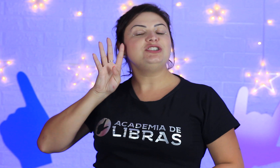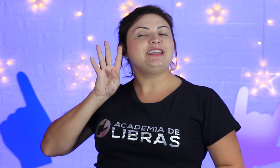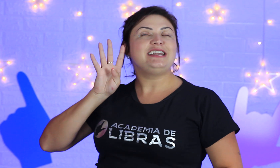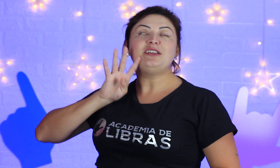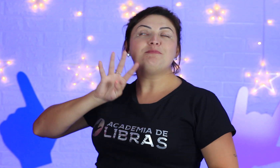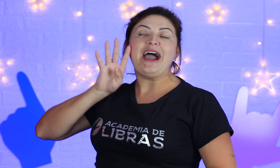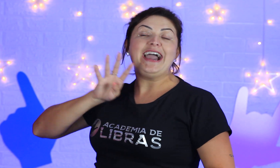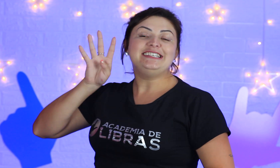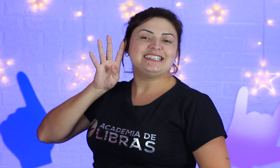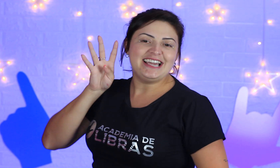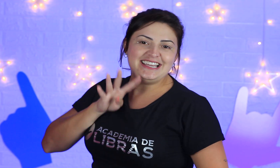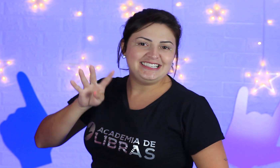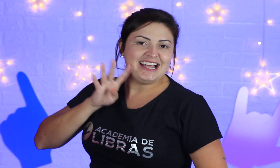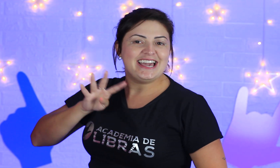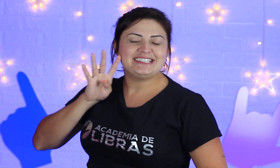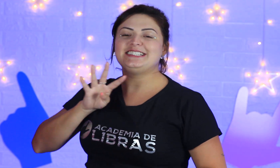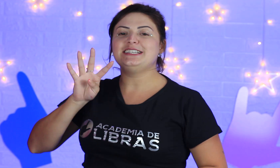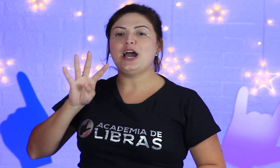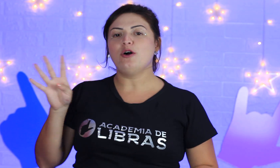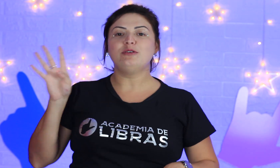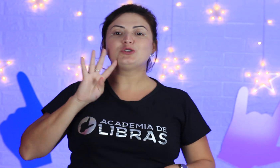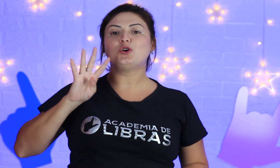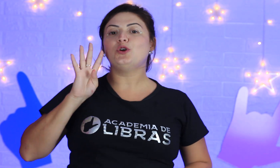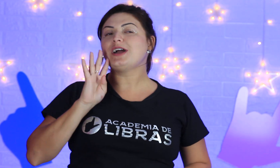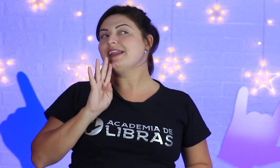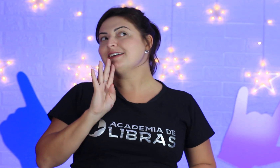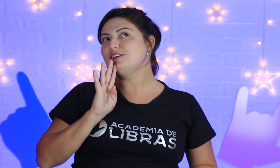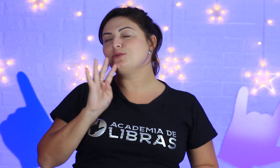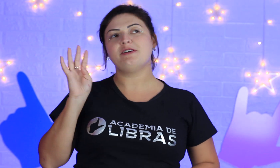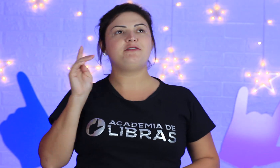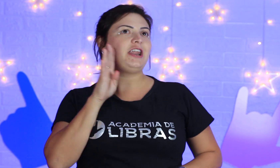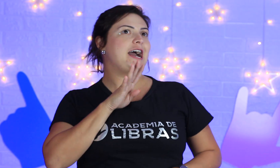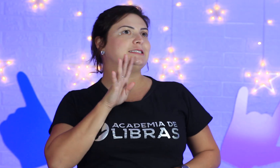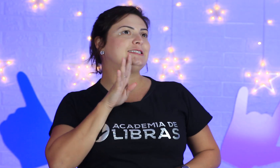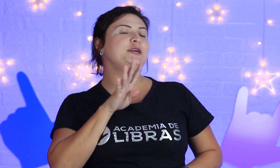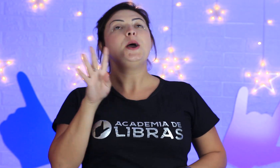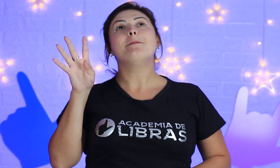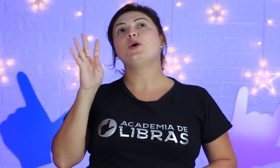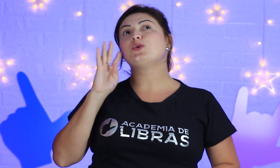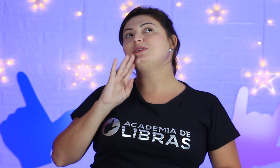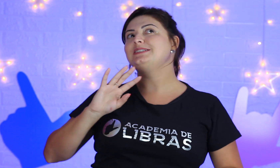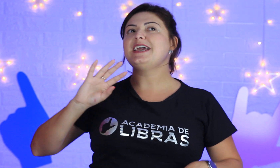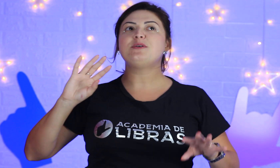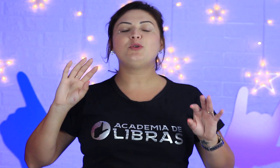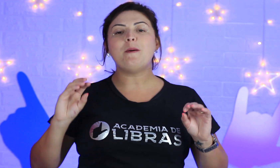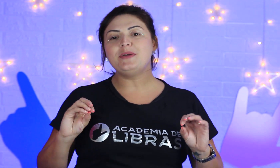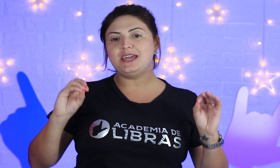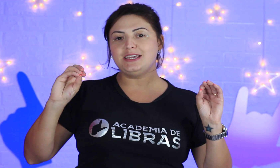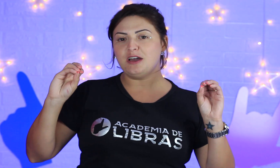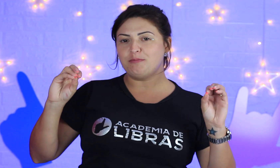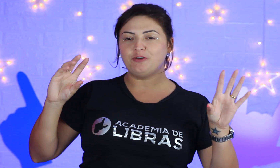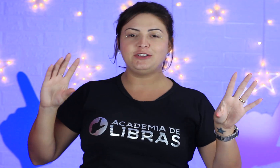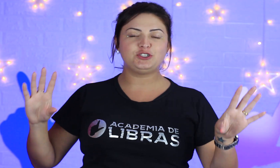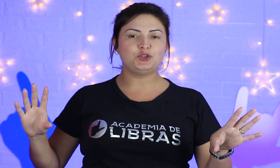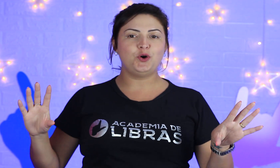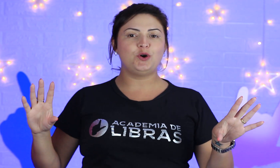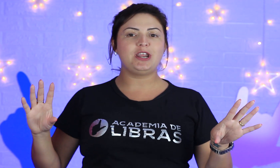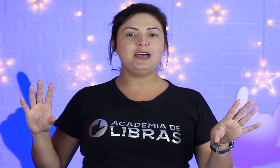entender mais ainda esse sinal, vamos colocar aqui em uma frase, por um exemplo, a minha professora